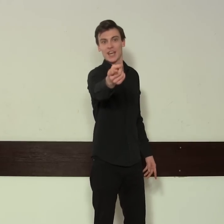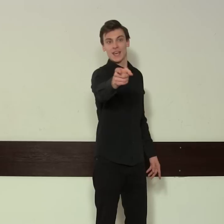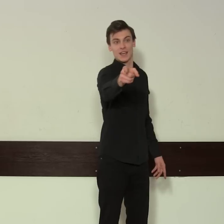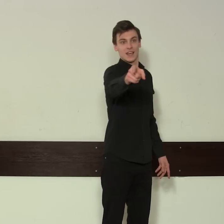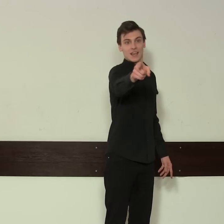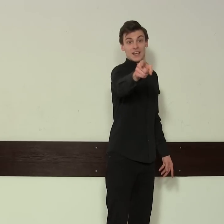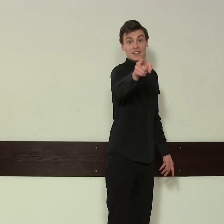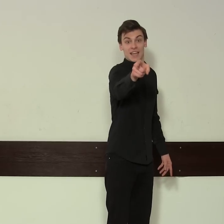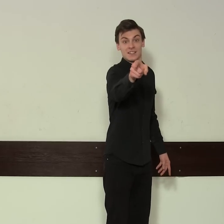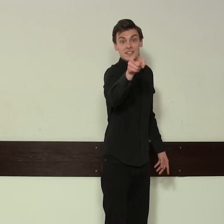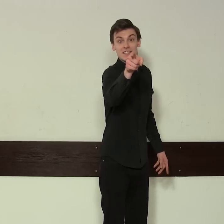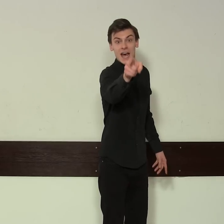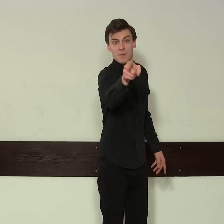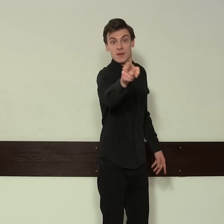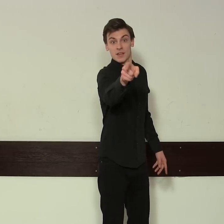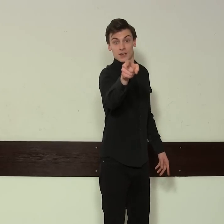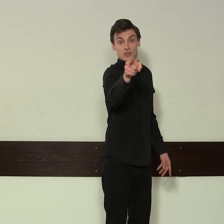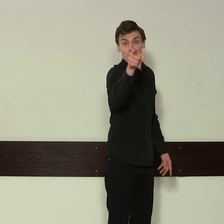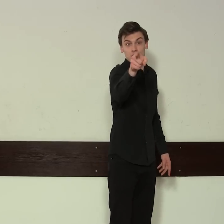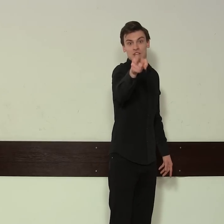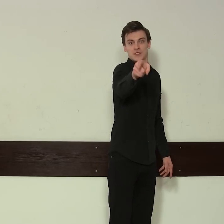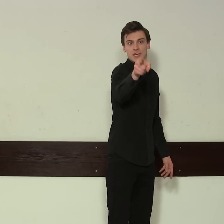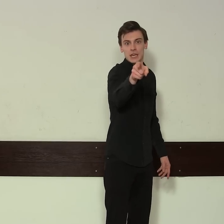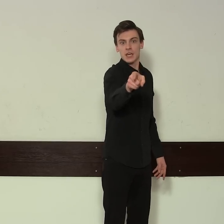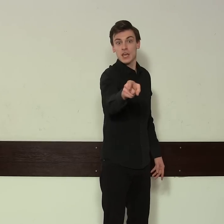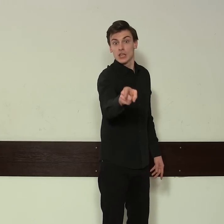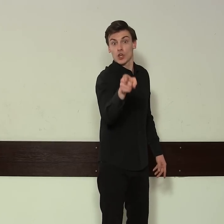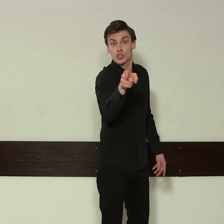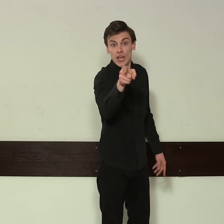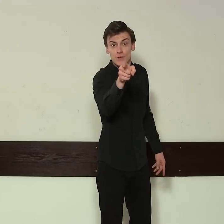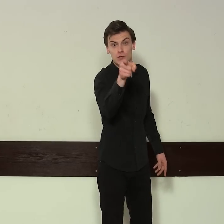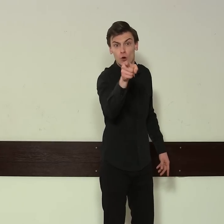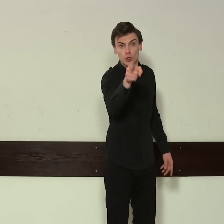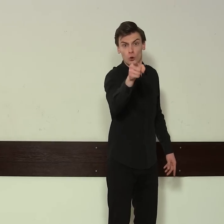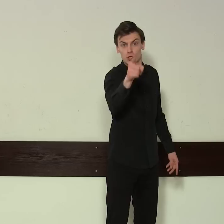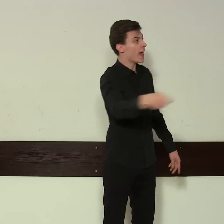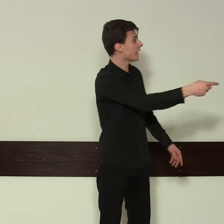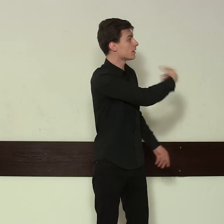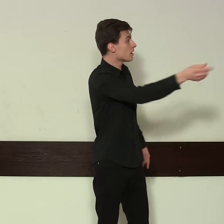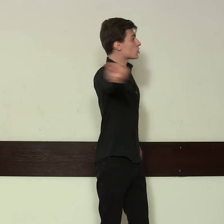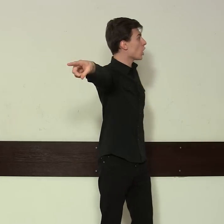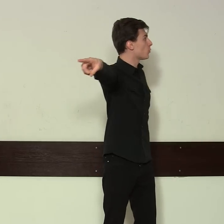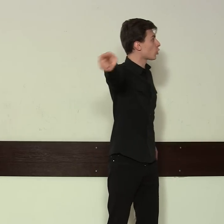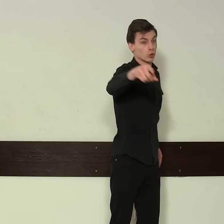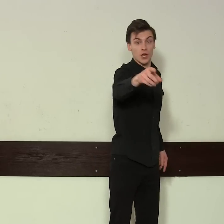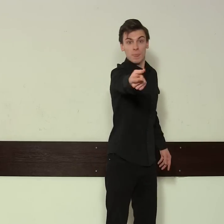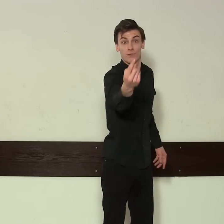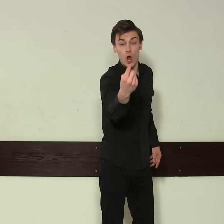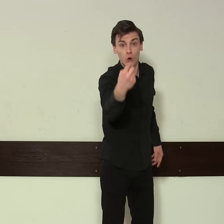Wszakże ten sam Dobrzyński, co siedzi w surducie, hej! Zdjąć mu surdut! W roku